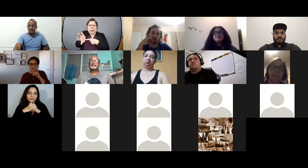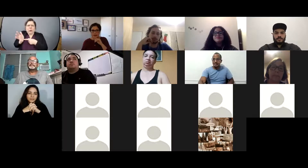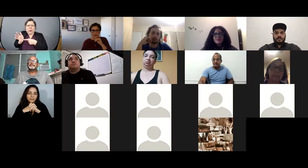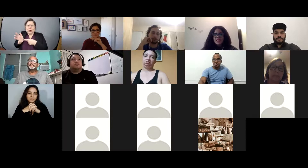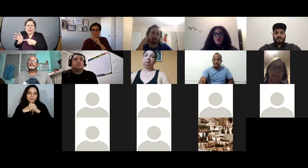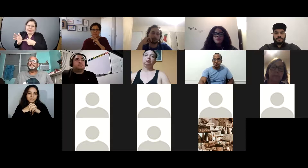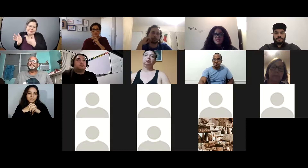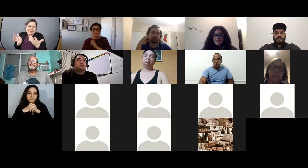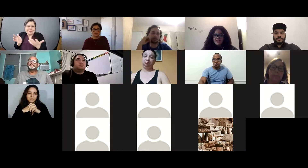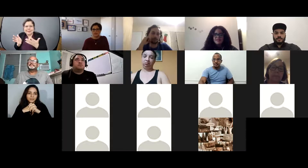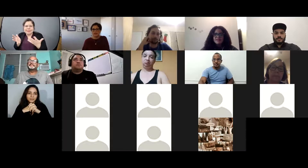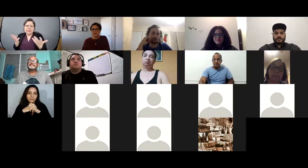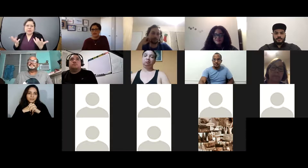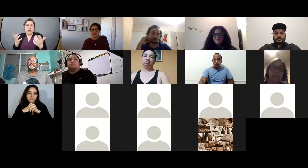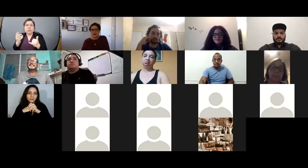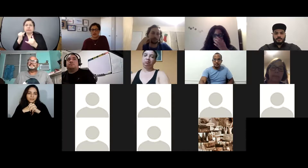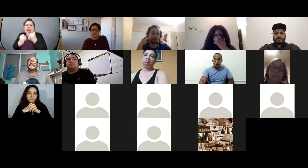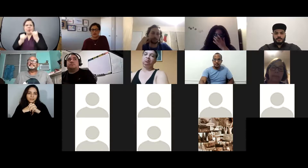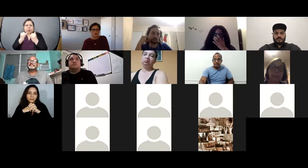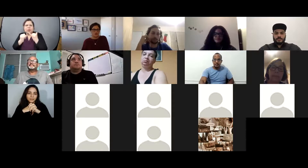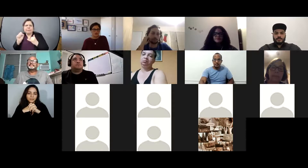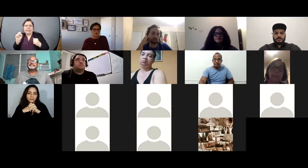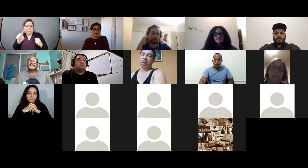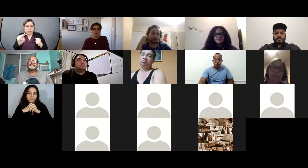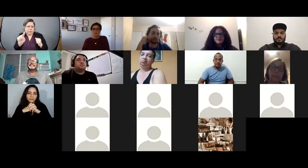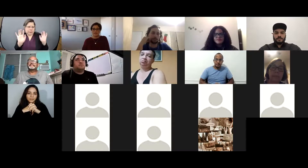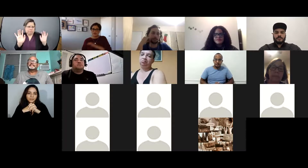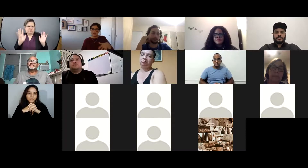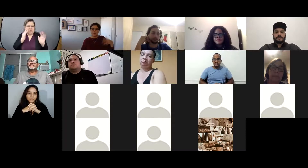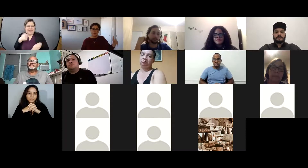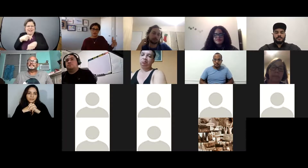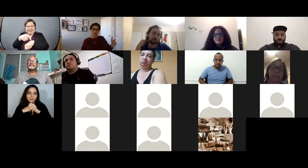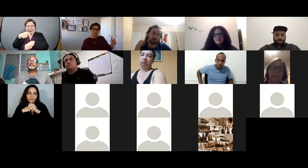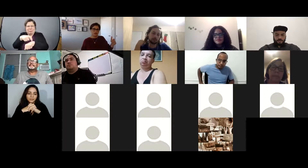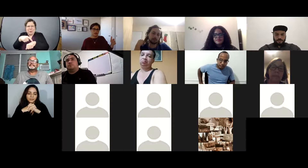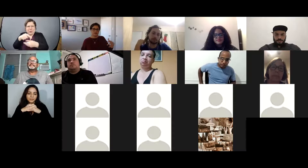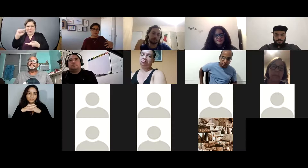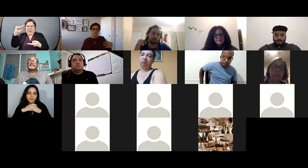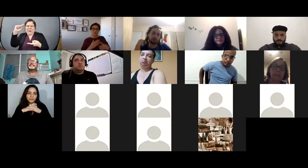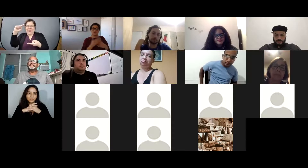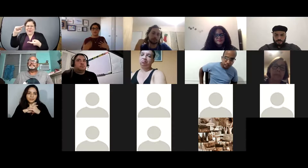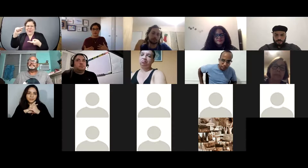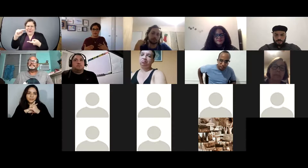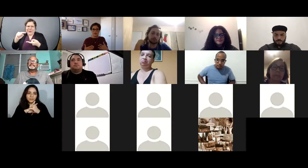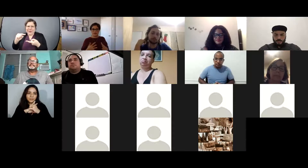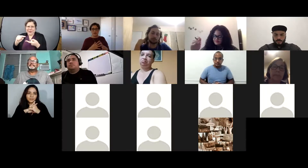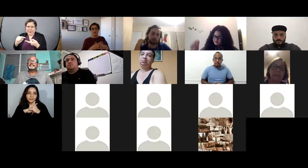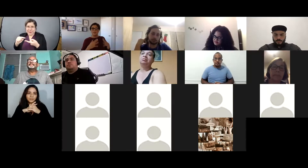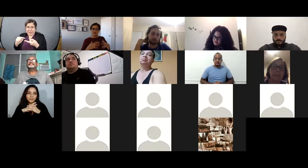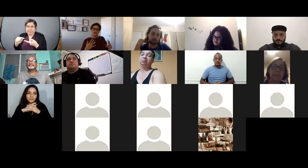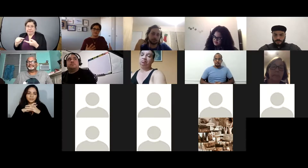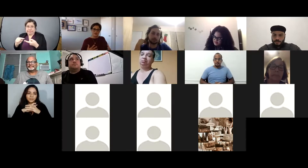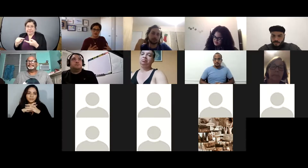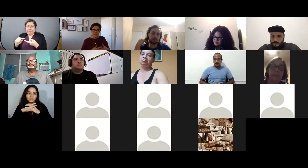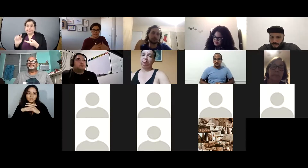a la última preguntita nosotros como como mencionamos ahorita nuestra próxima campaña